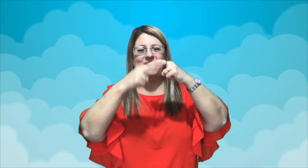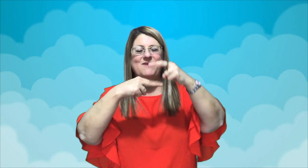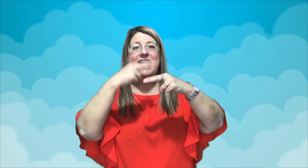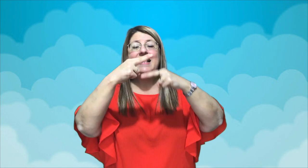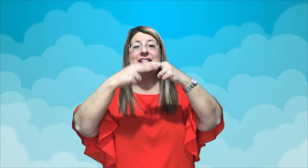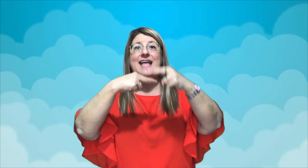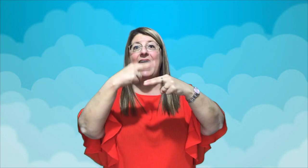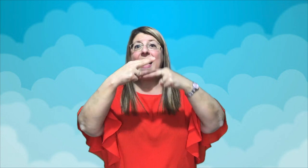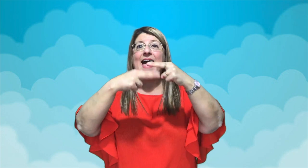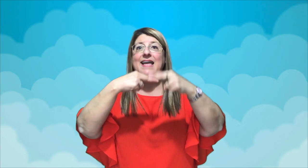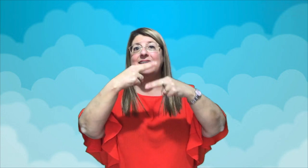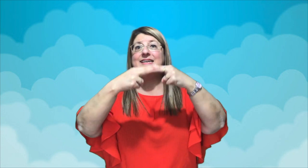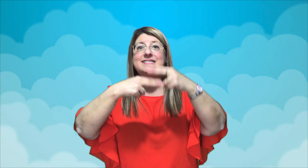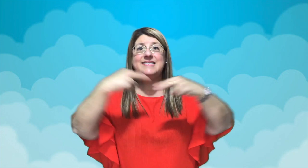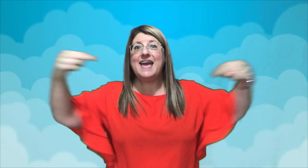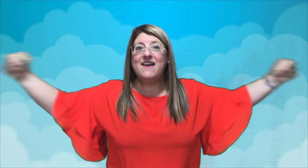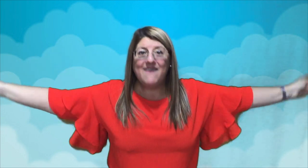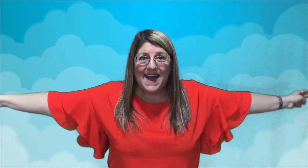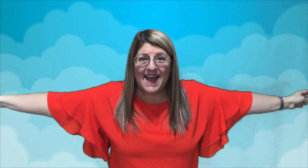vuelta y se van.